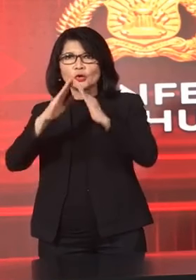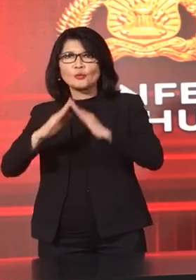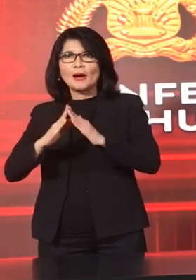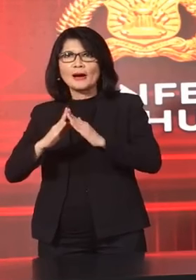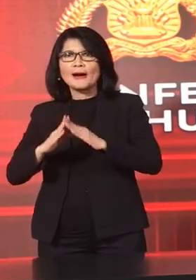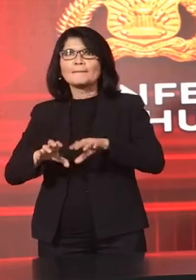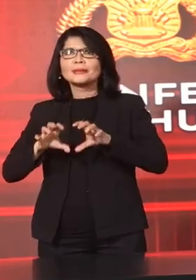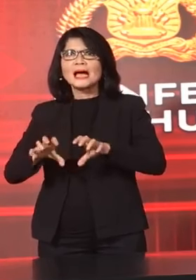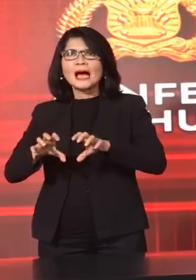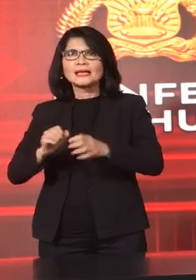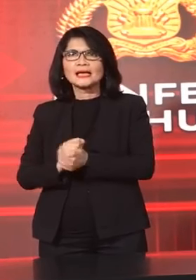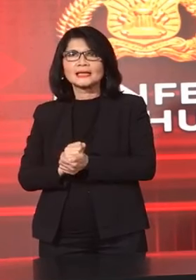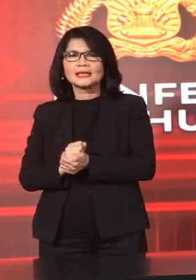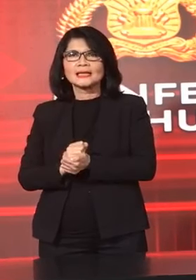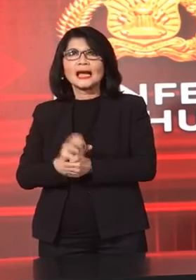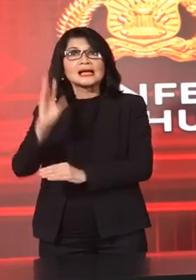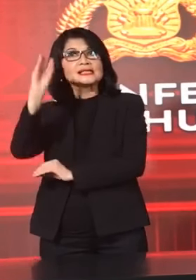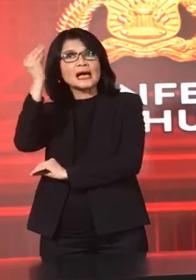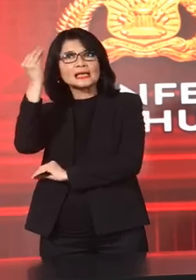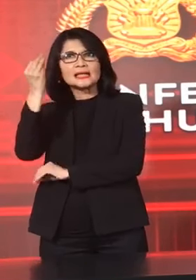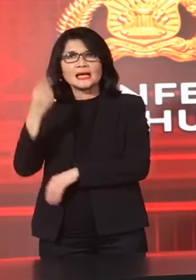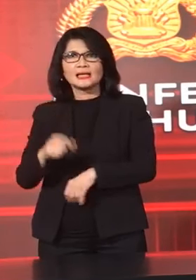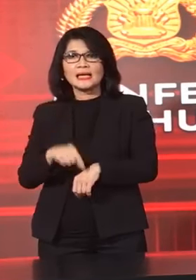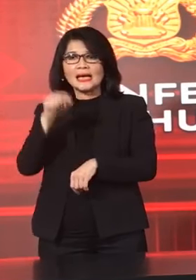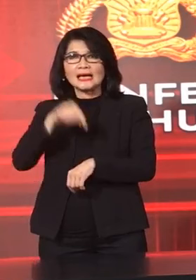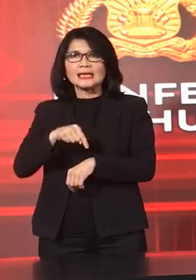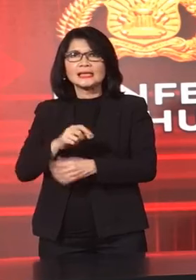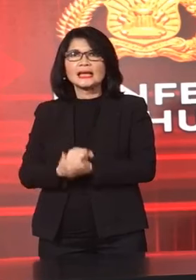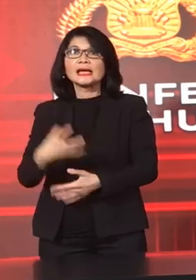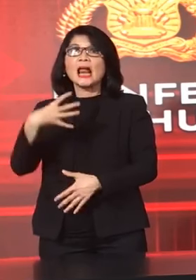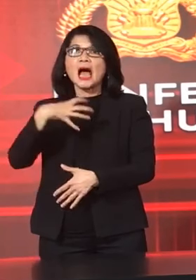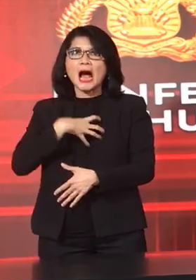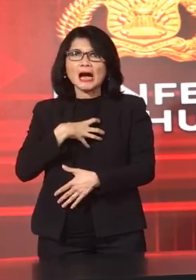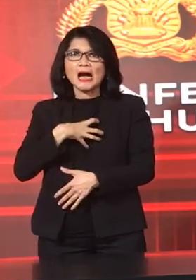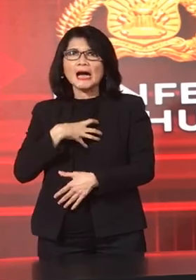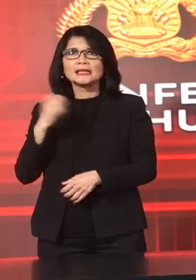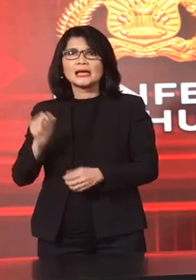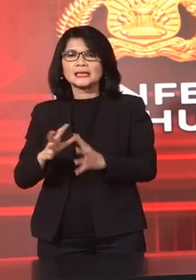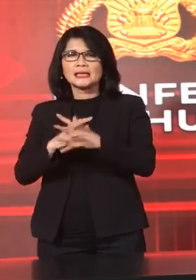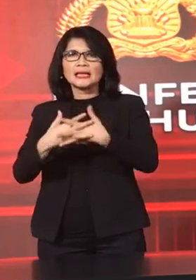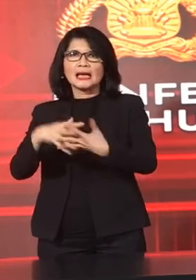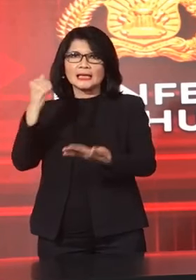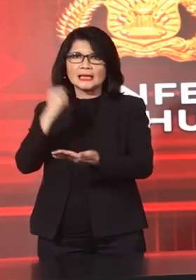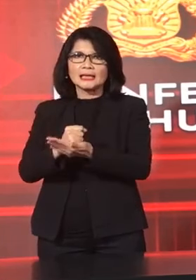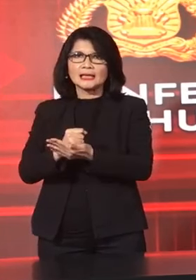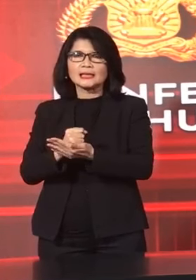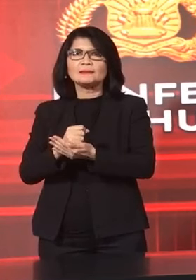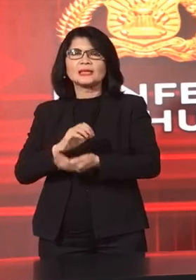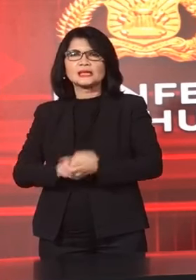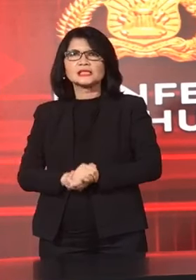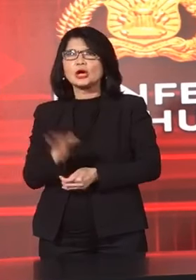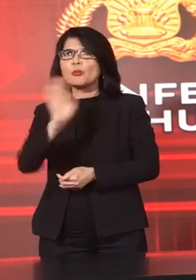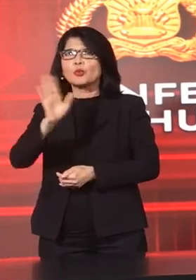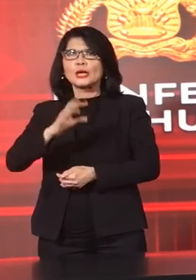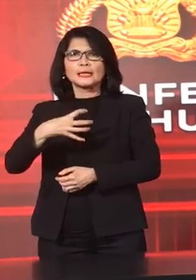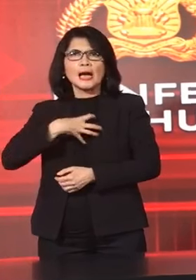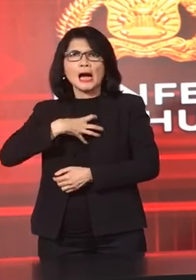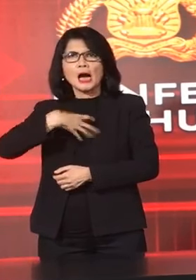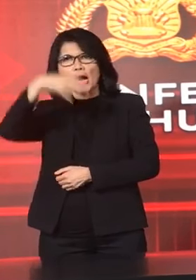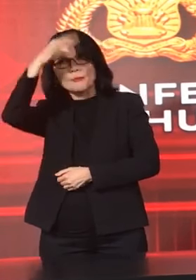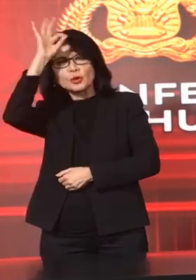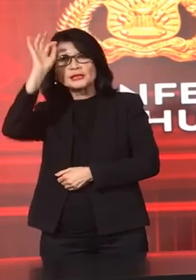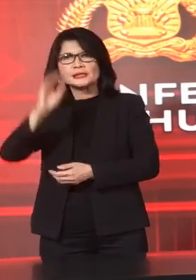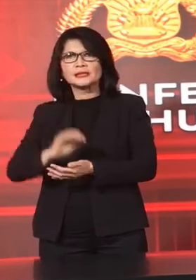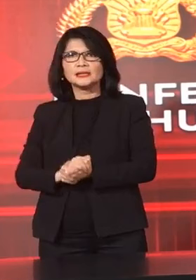Jakarta Perlu Kami Sampaikan Ini Merupakan Keunangan Dari Imigrasi Bukan Keunangan Dari Pihak Polri Namun